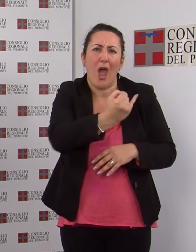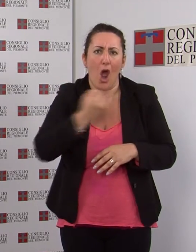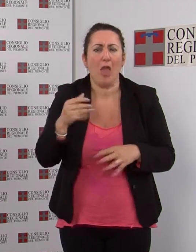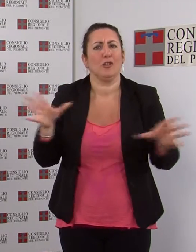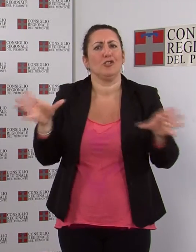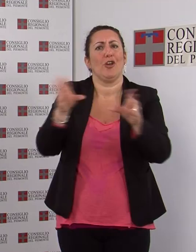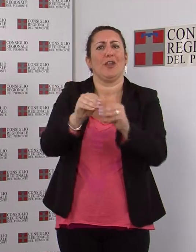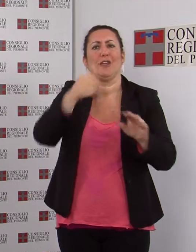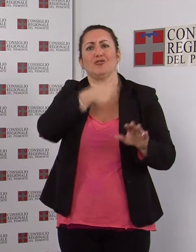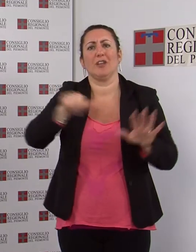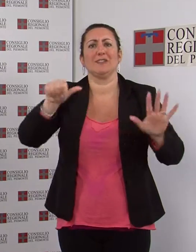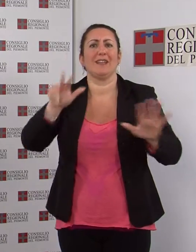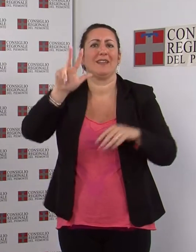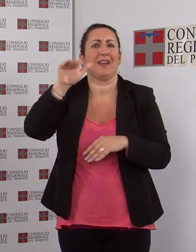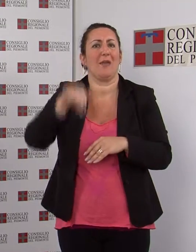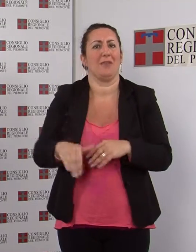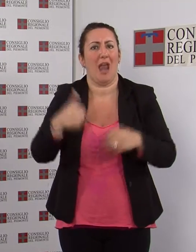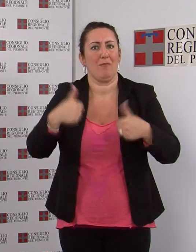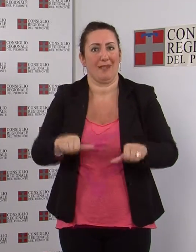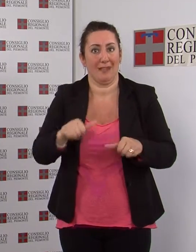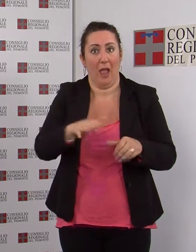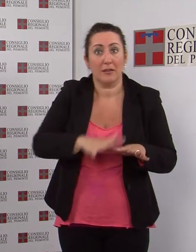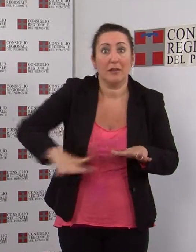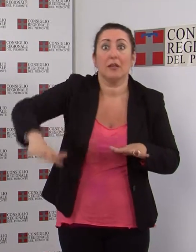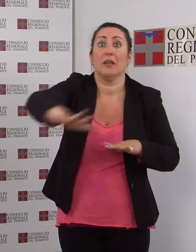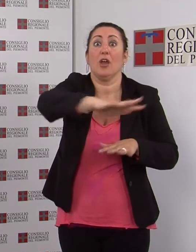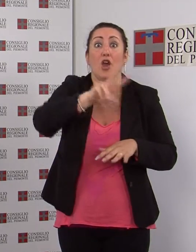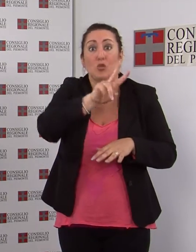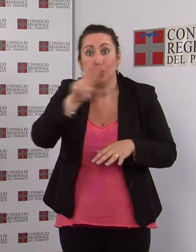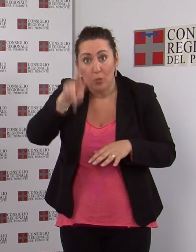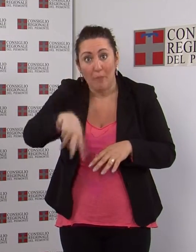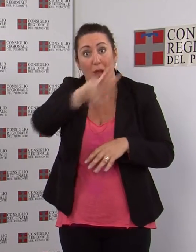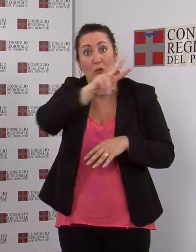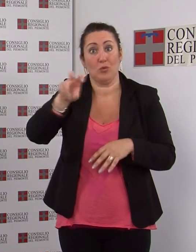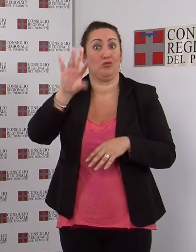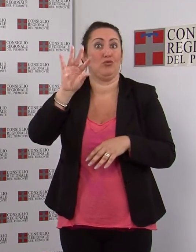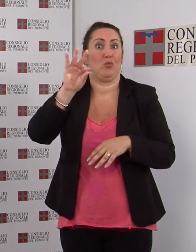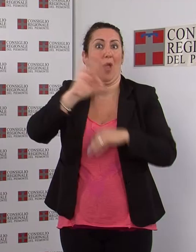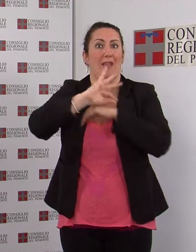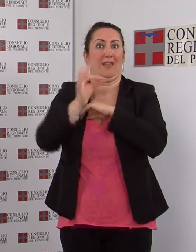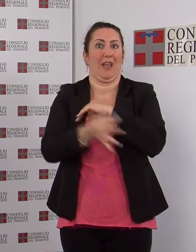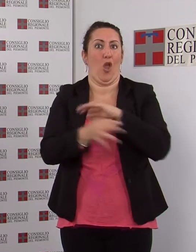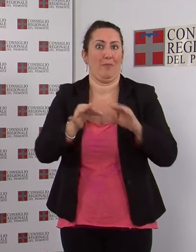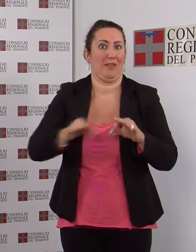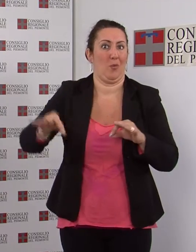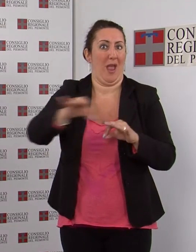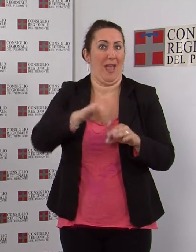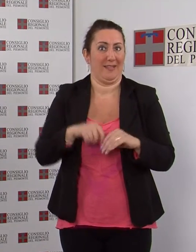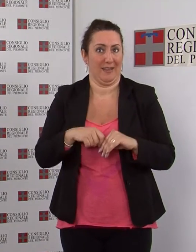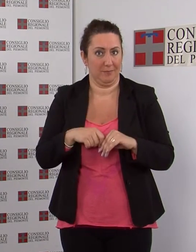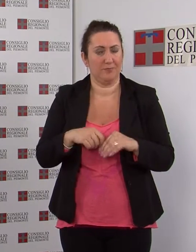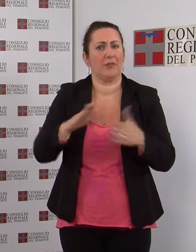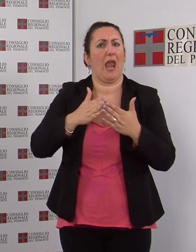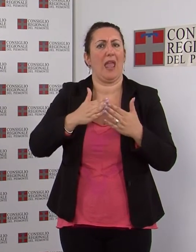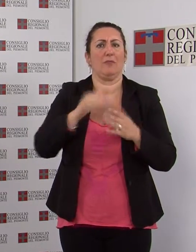abitanti, una superficie complessiva di oltre 2.250 km quadri. Il libro sarà inviato alle biblioteche per essere a